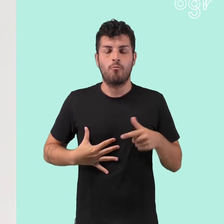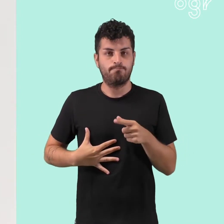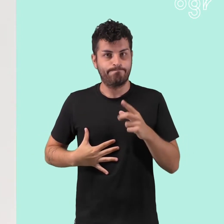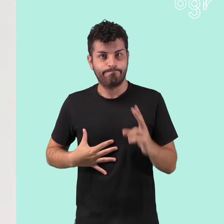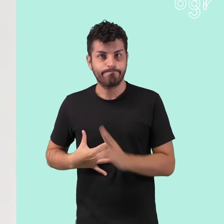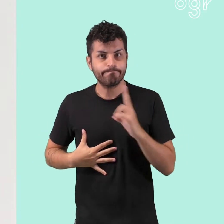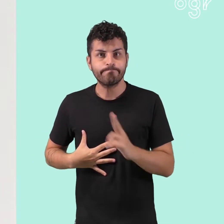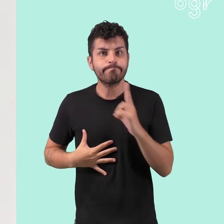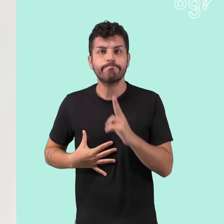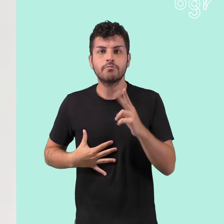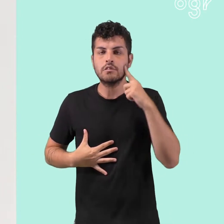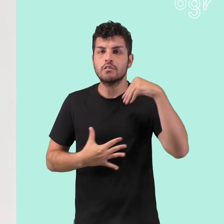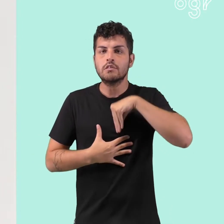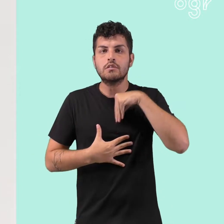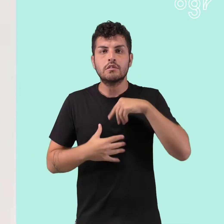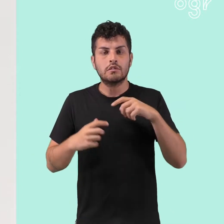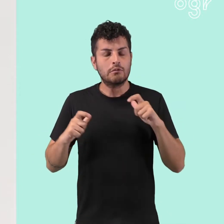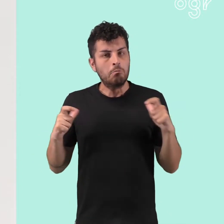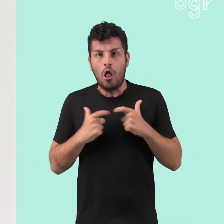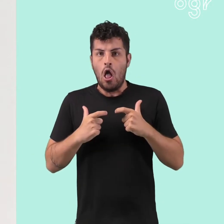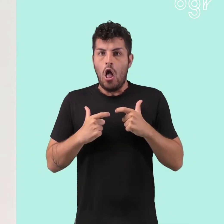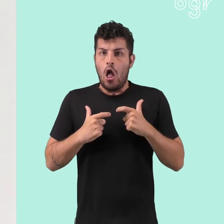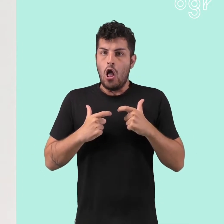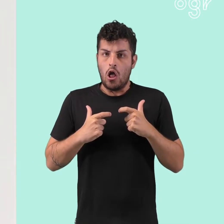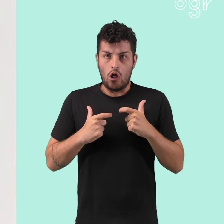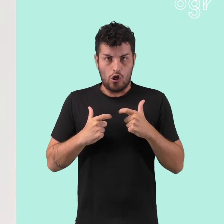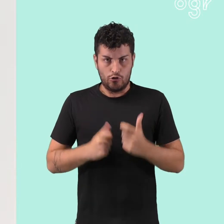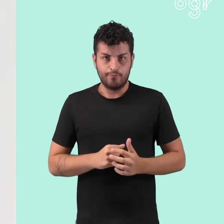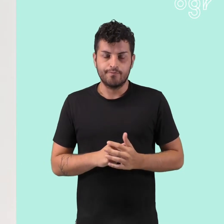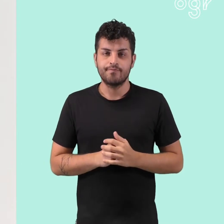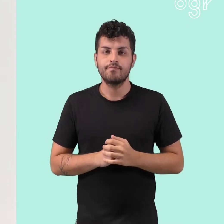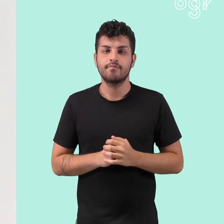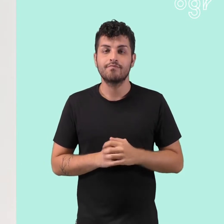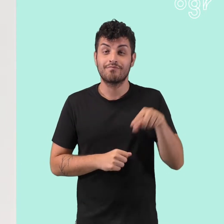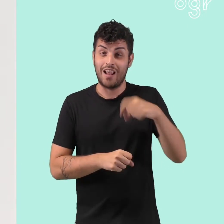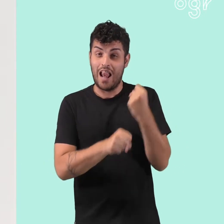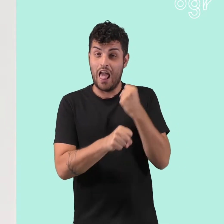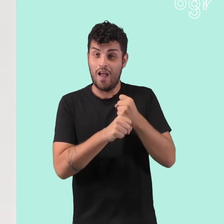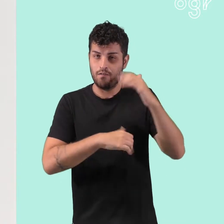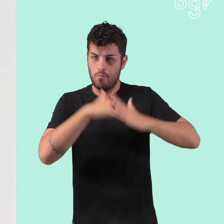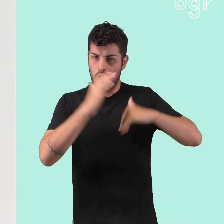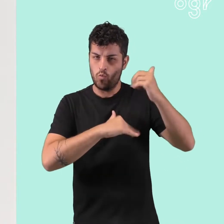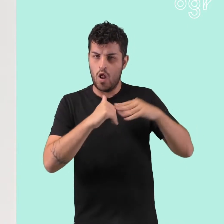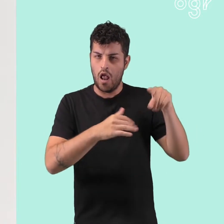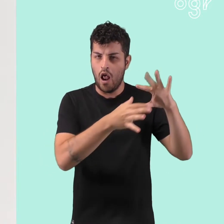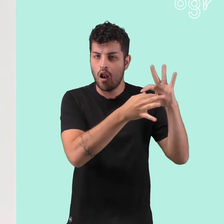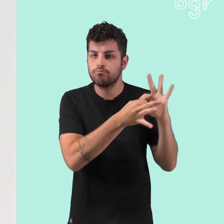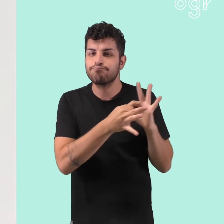rifiuto del corpo a servimento alle logiche neoliberiste. Mettendo in relazione produzione manuale e